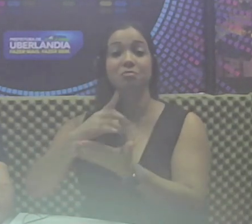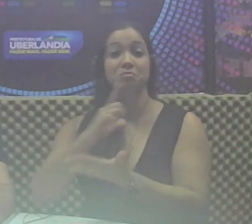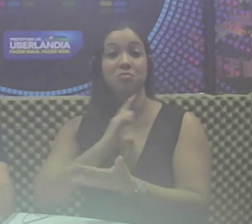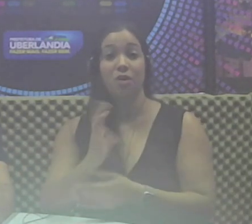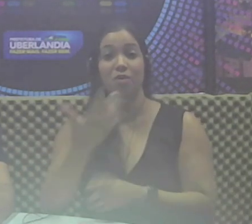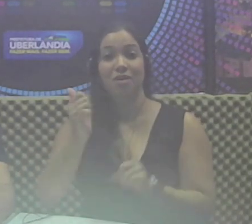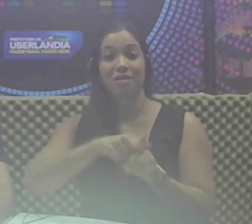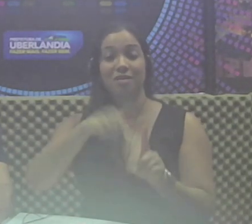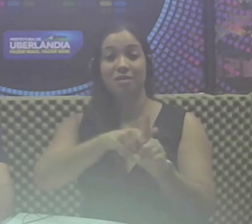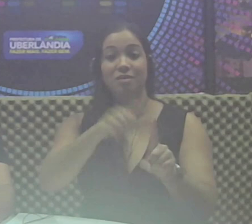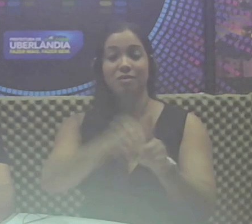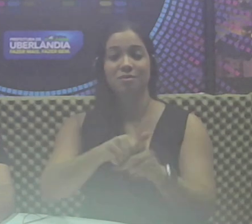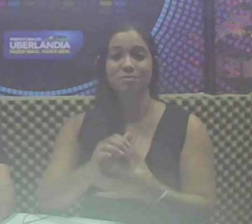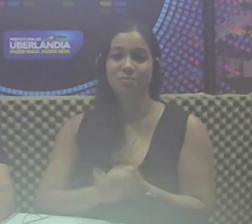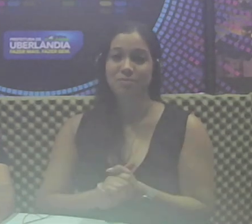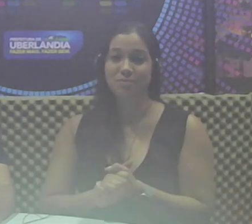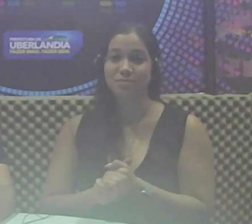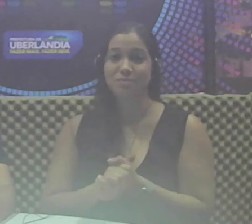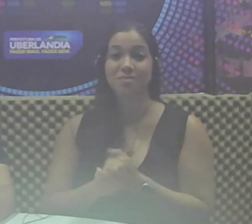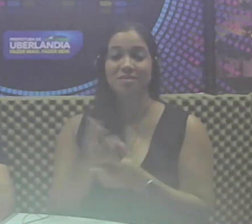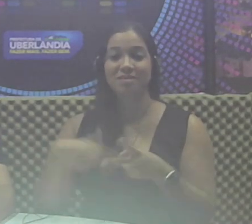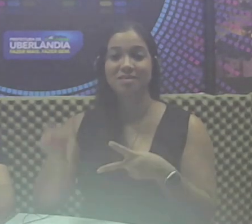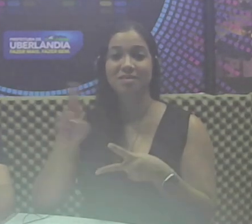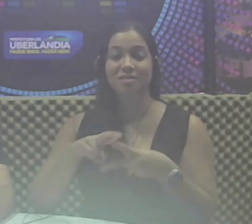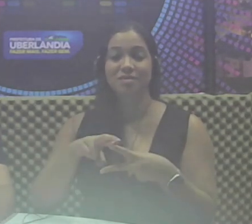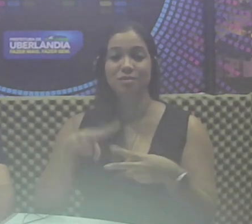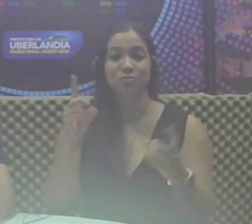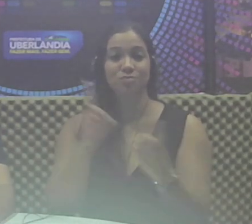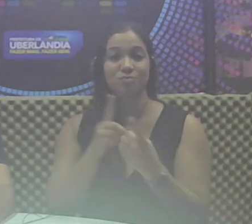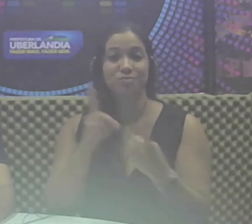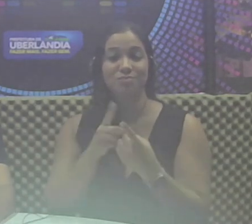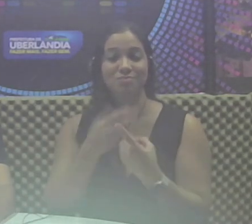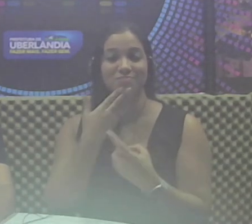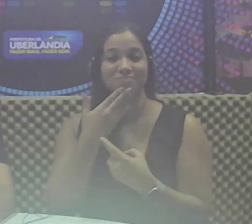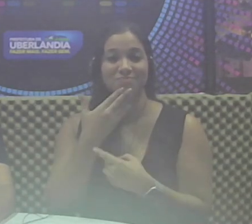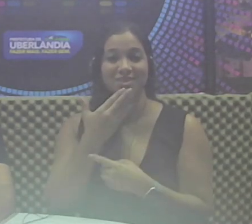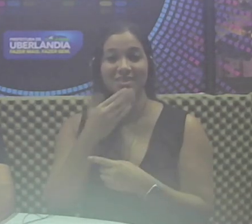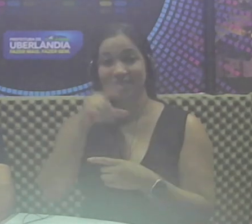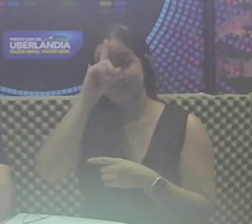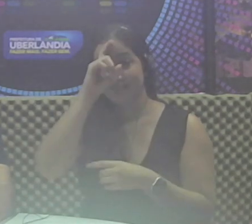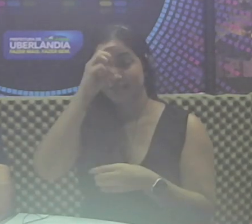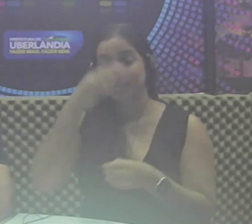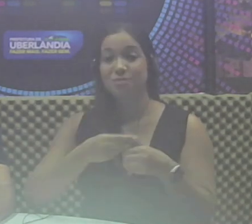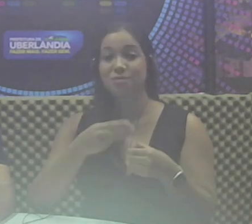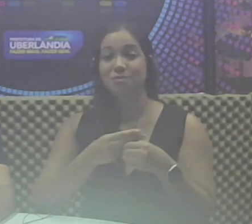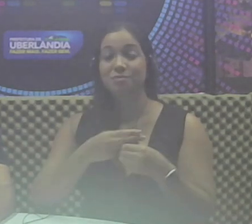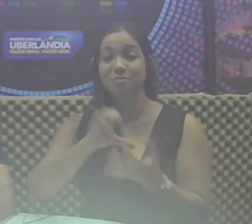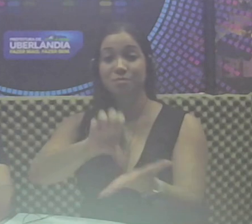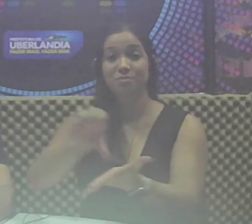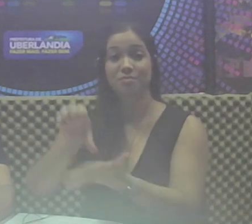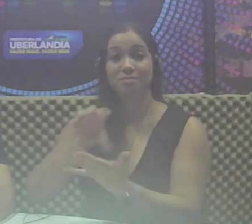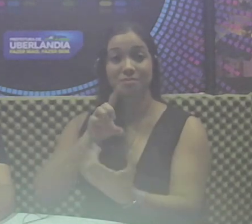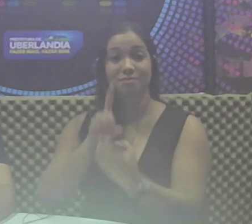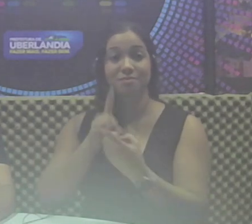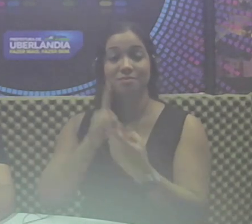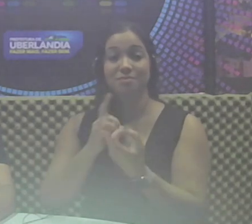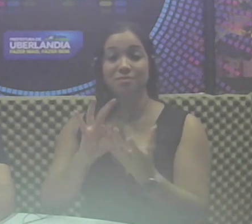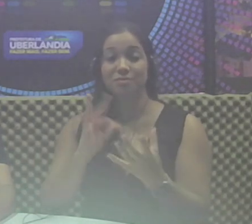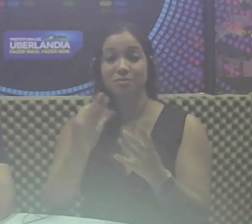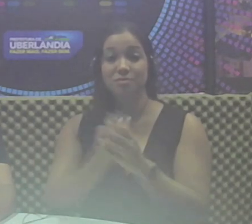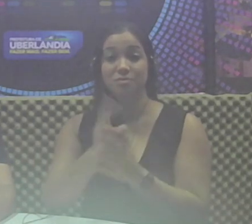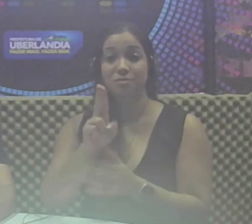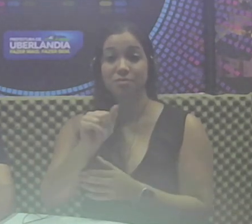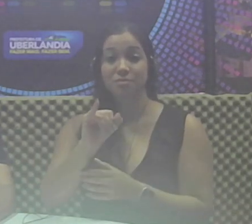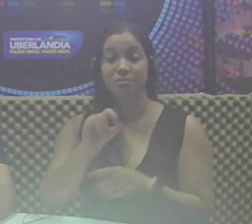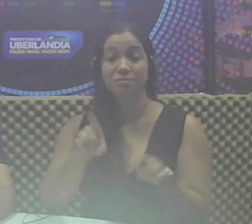mensalmente. Esse recurso atende a demanda do próprio hospital, das unidades de atendimento integrado, as UAS,